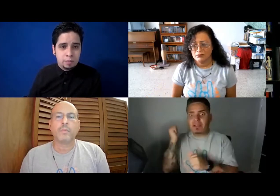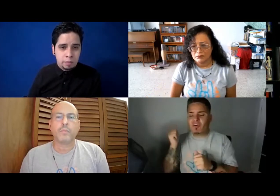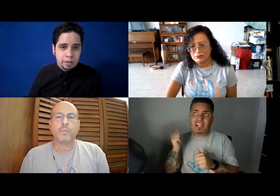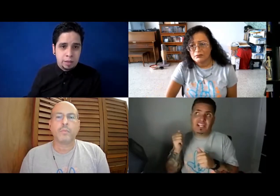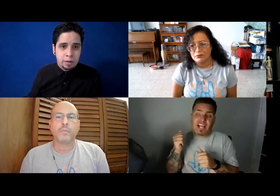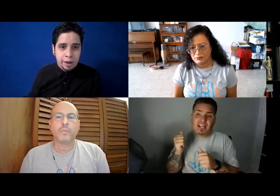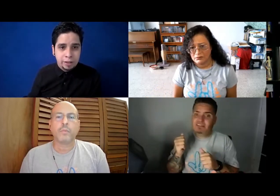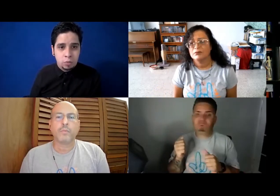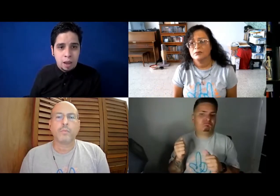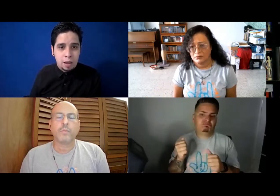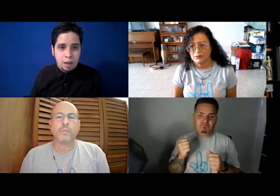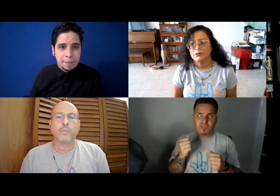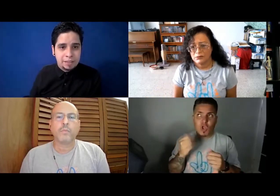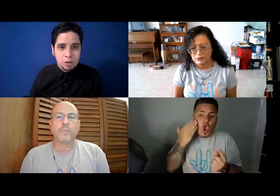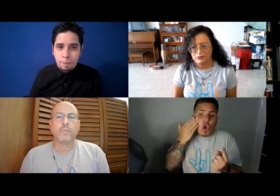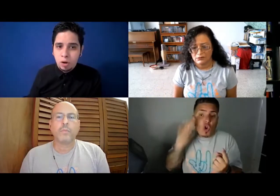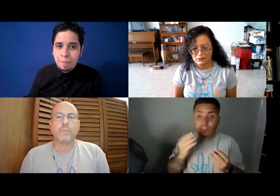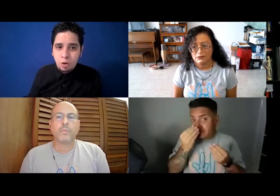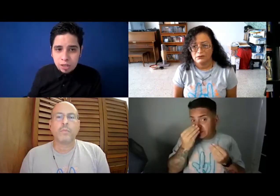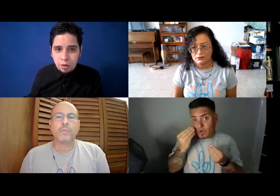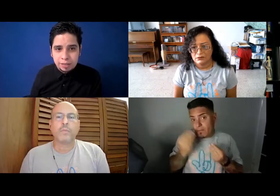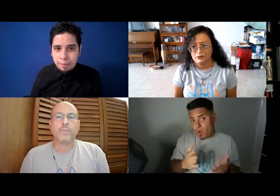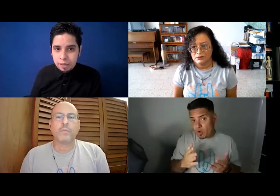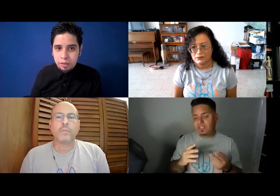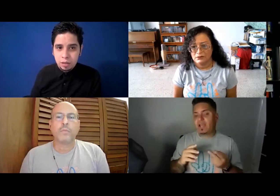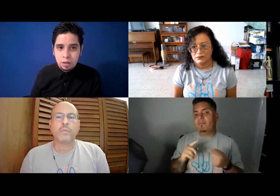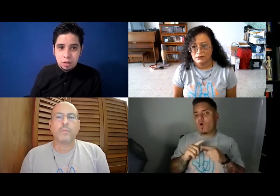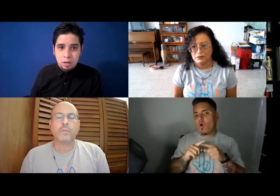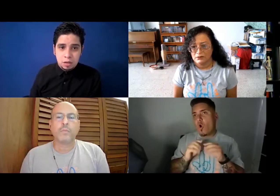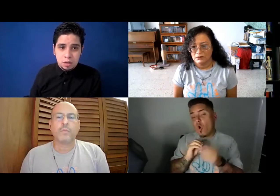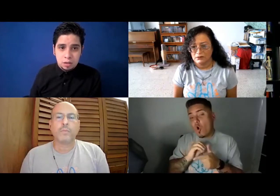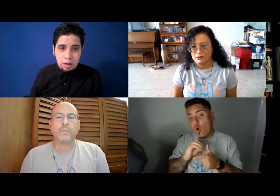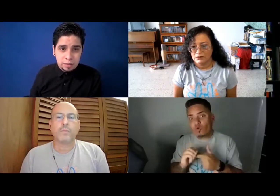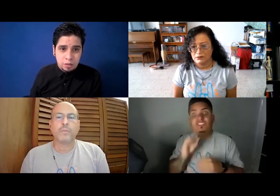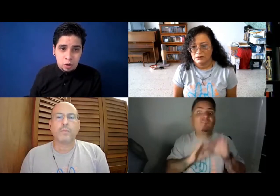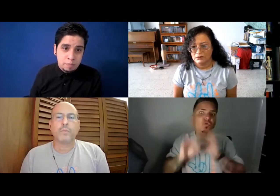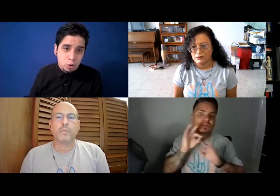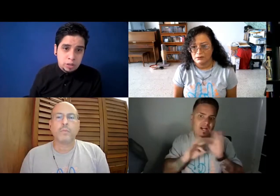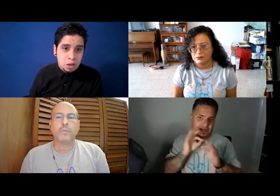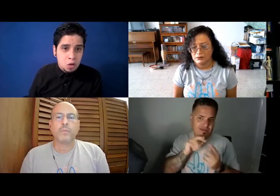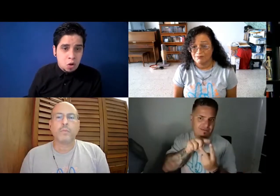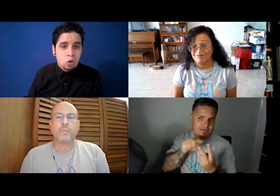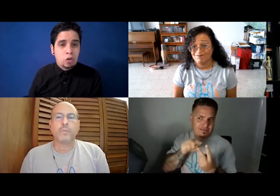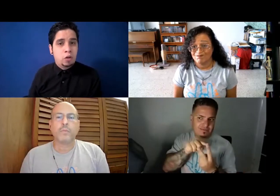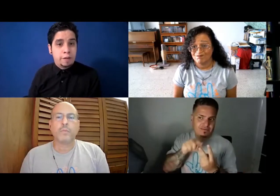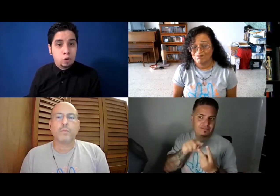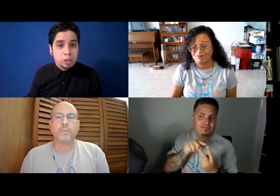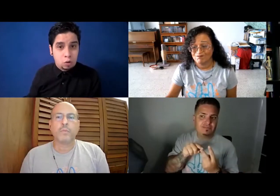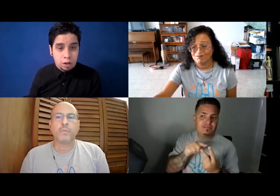gestos más específicos, pero la mayoría, honestamente, y realmente no les importa o se frustran con la